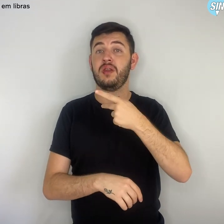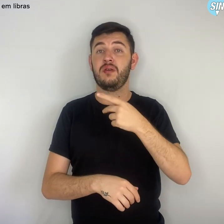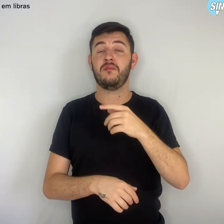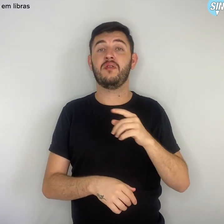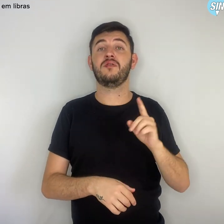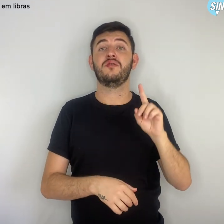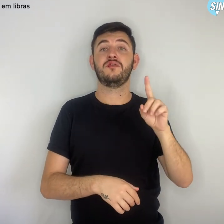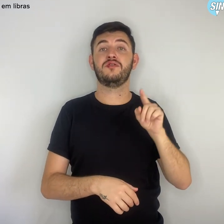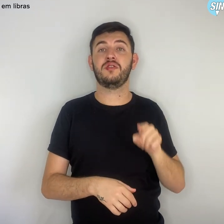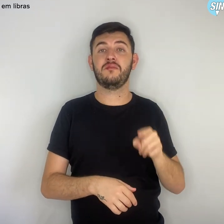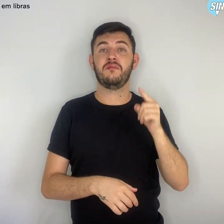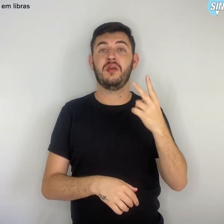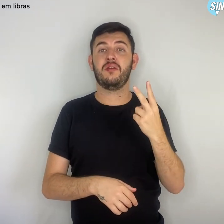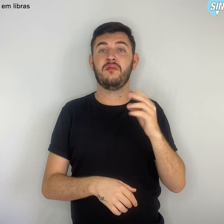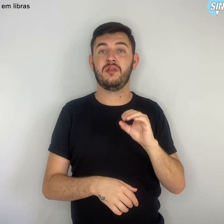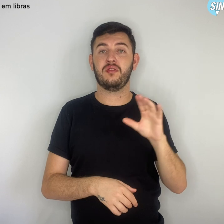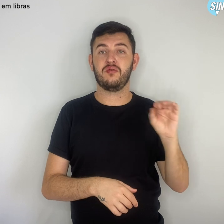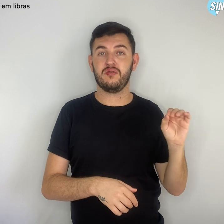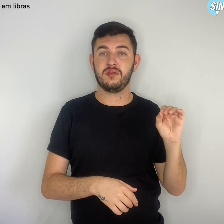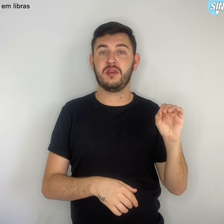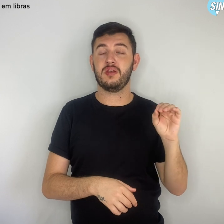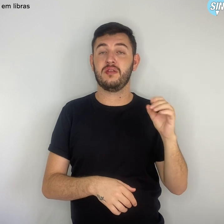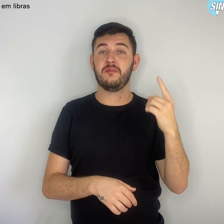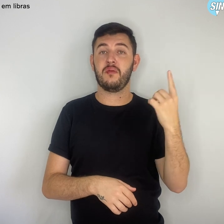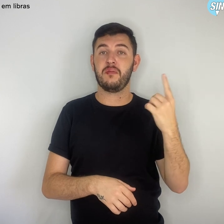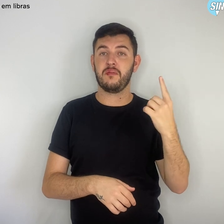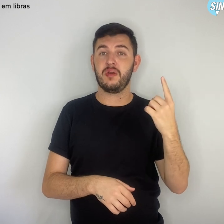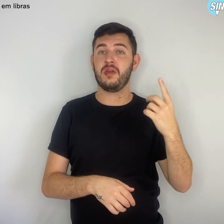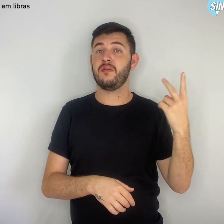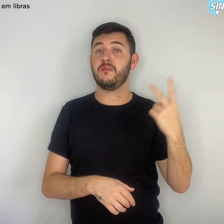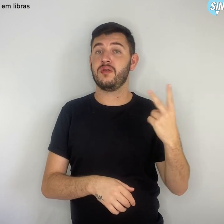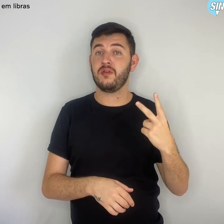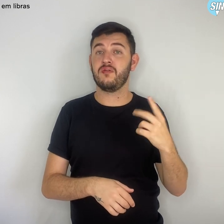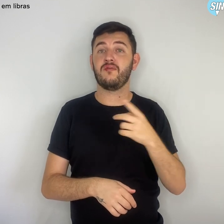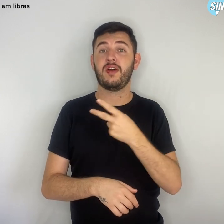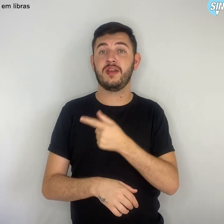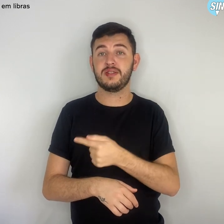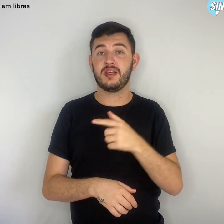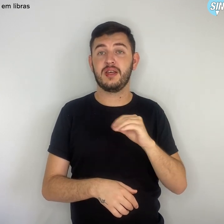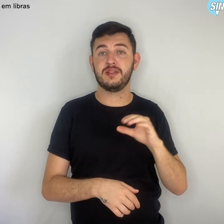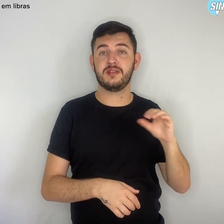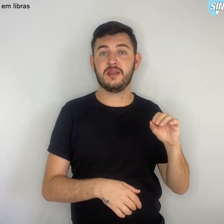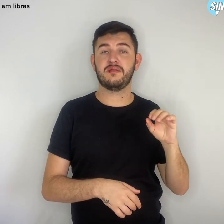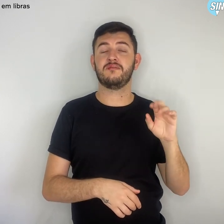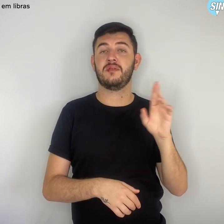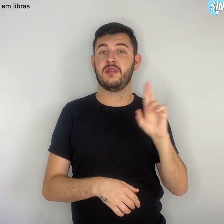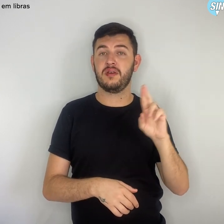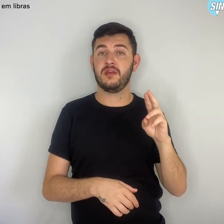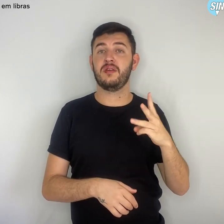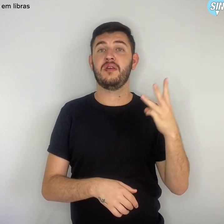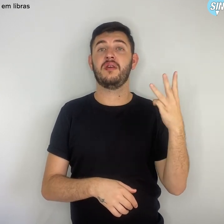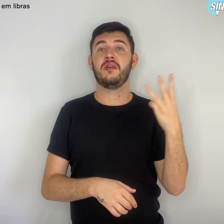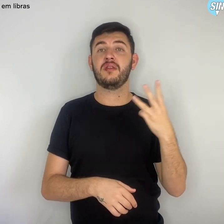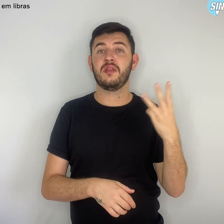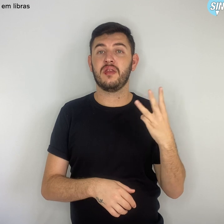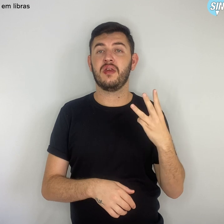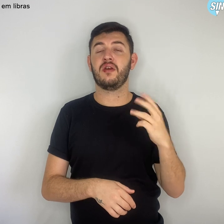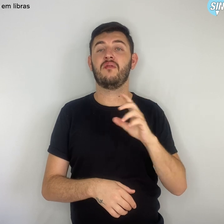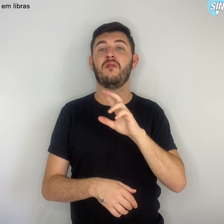.200 para o primeiro lugar, R$ para o segundo lugar e R$ para o